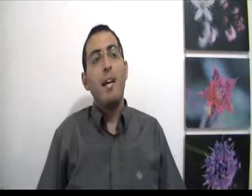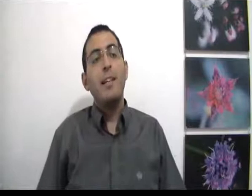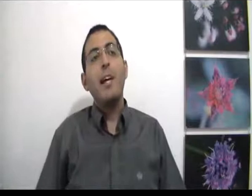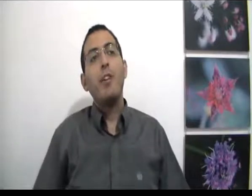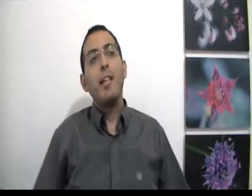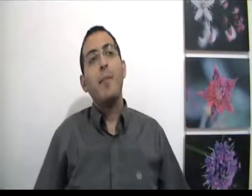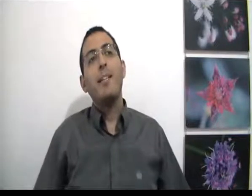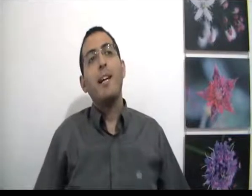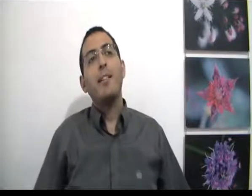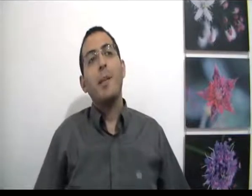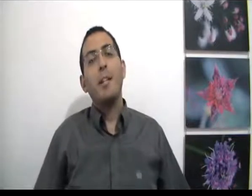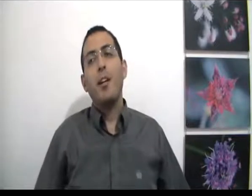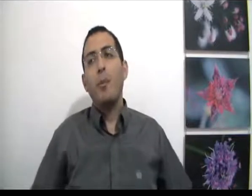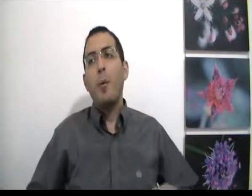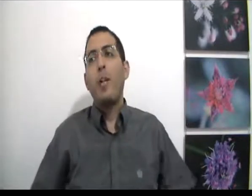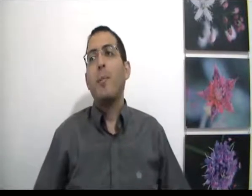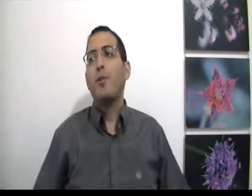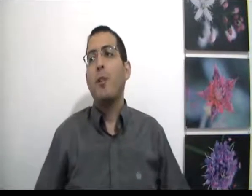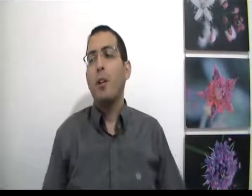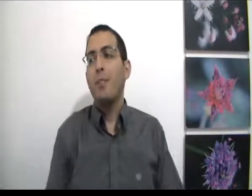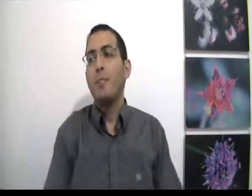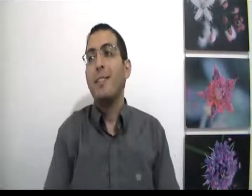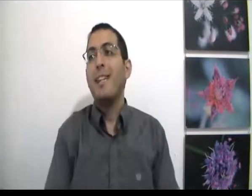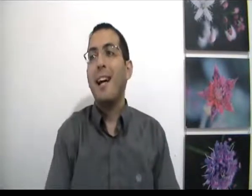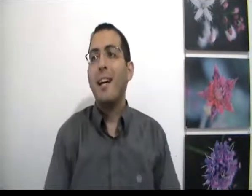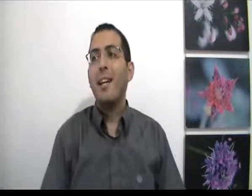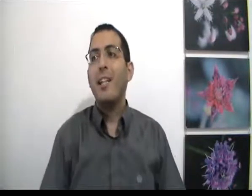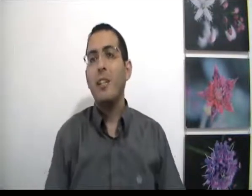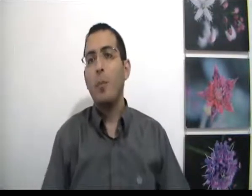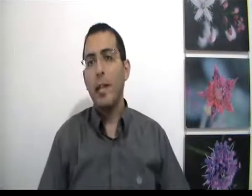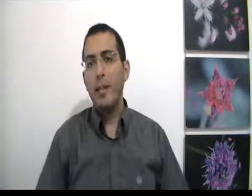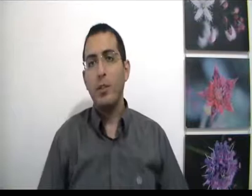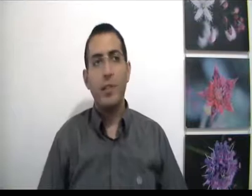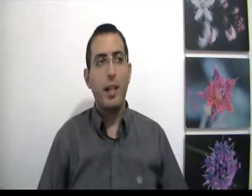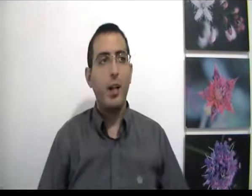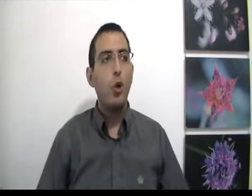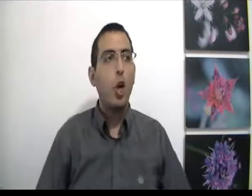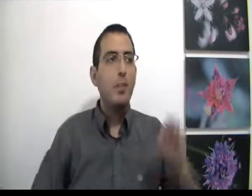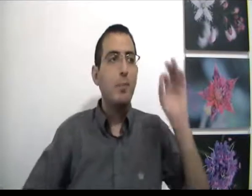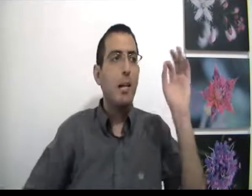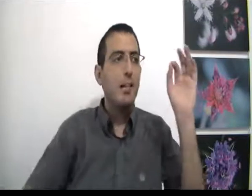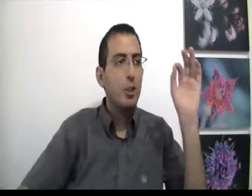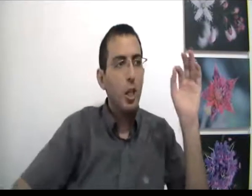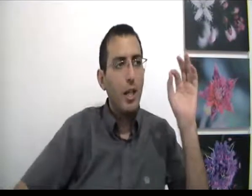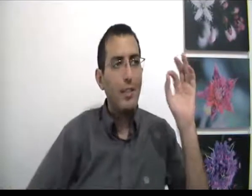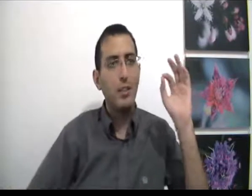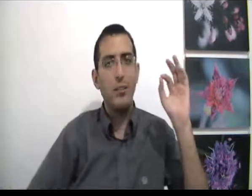והדרך של אדם לדעת האם הדרך שבאו הולך אם היא טובה או לא זה רק כאשר הוא מגיע לסוף הדרך כל זמן שלא הגעת לסוף